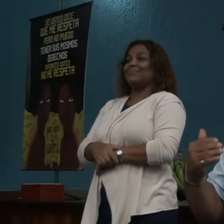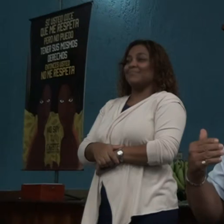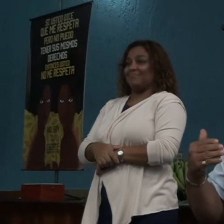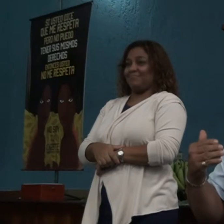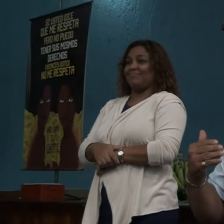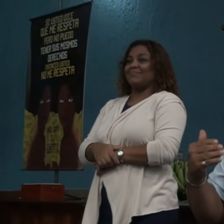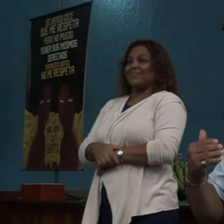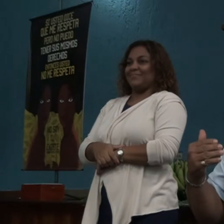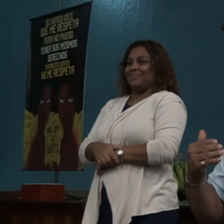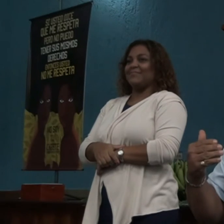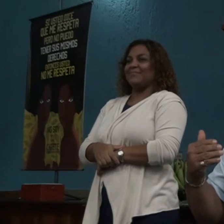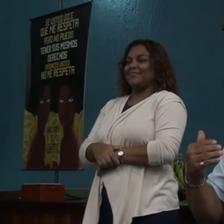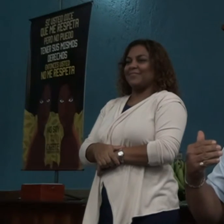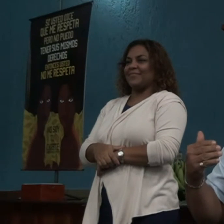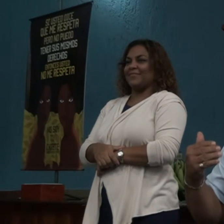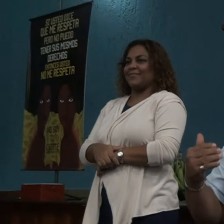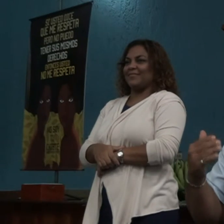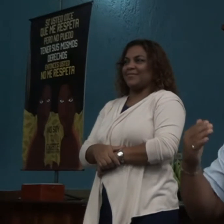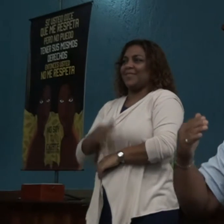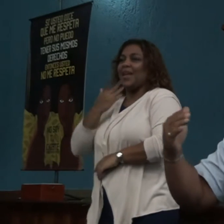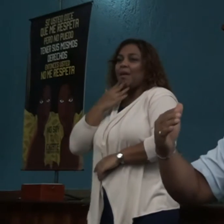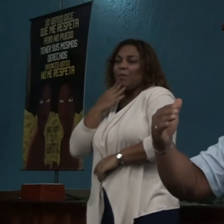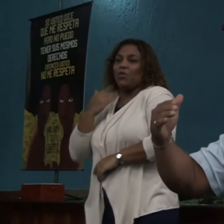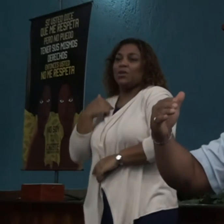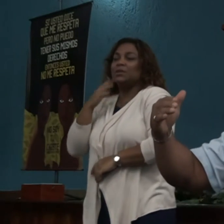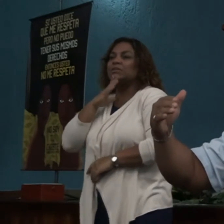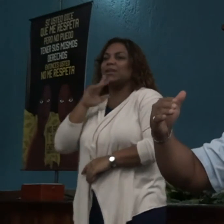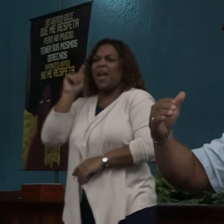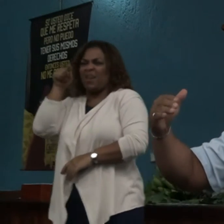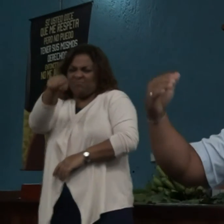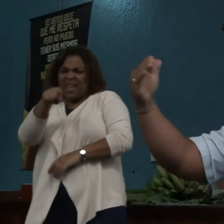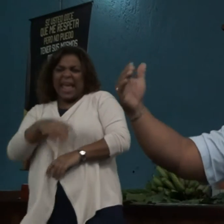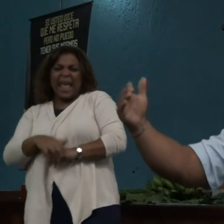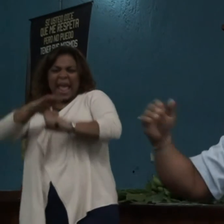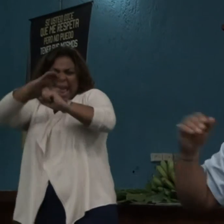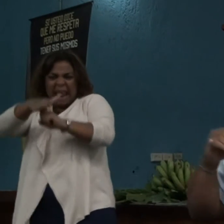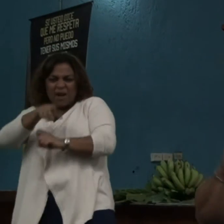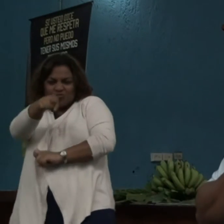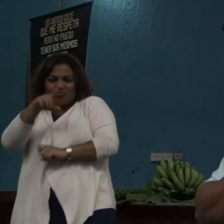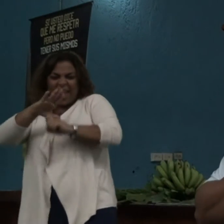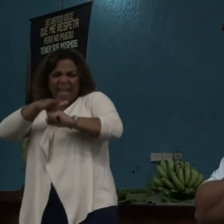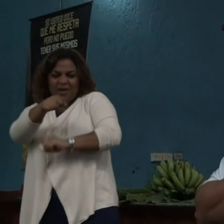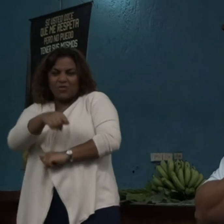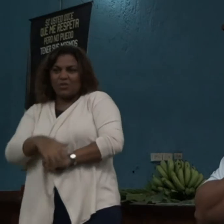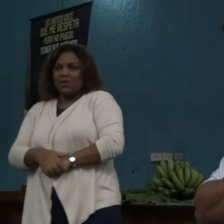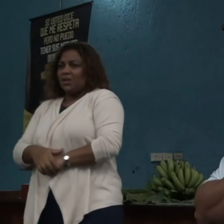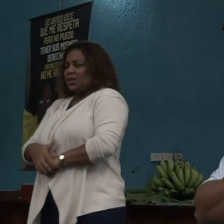nos conlleva a la comparación.